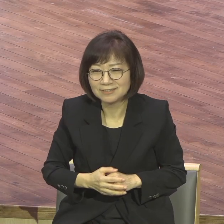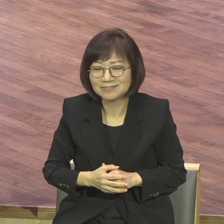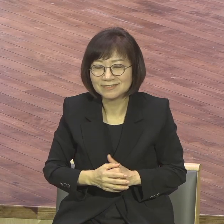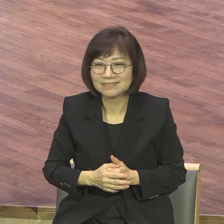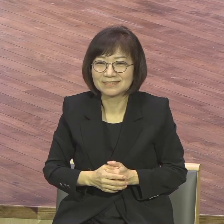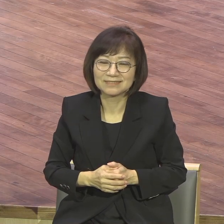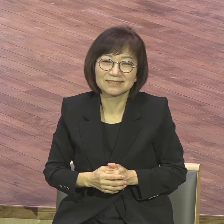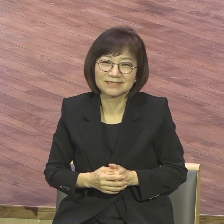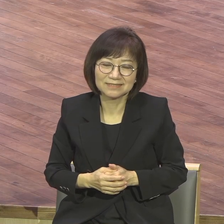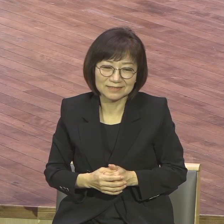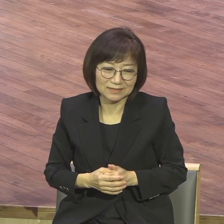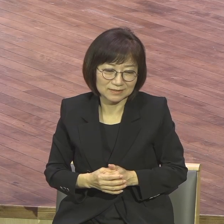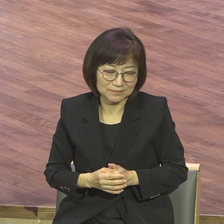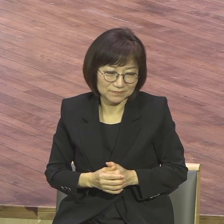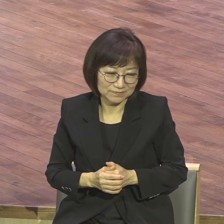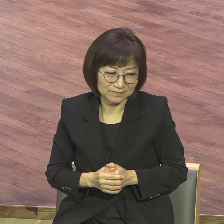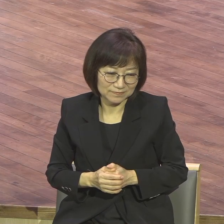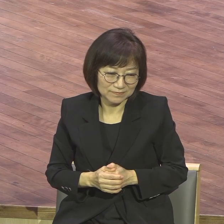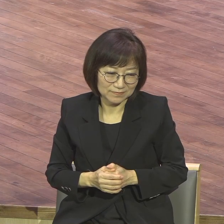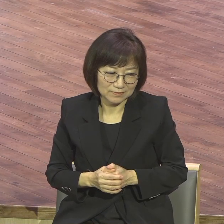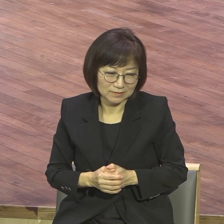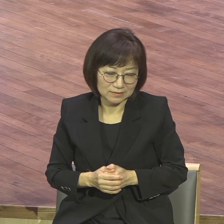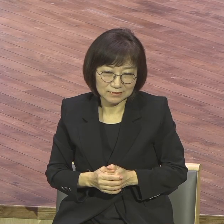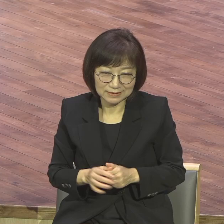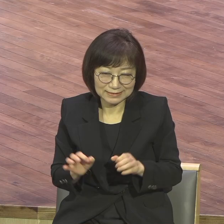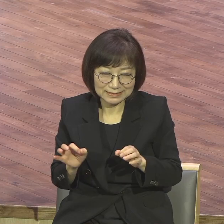다 사단에게 순간 속은 거예요.